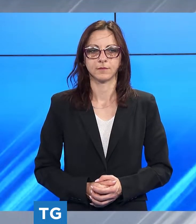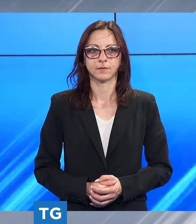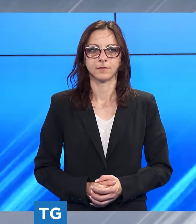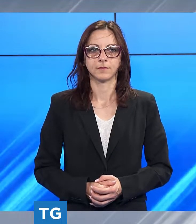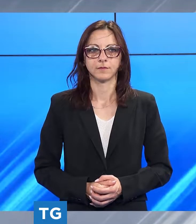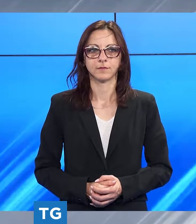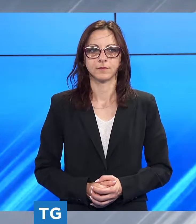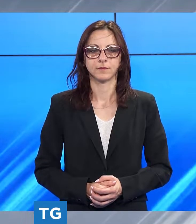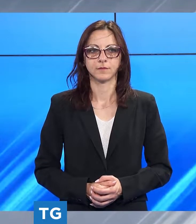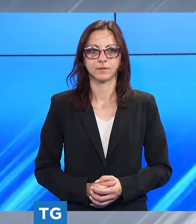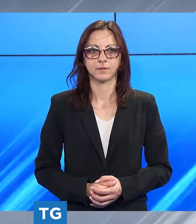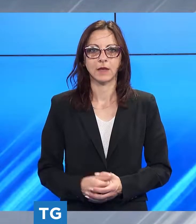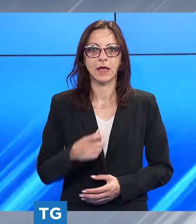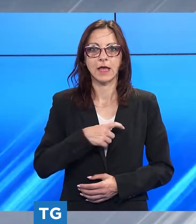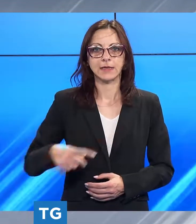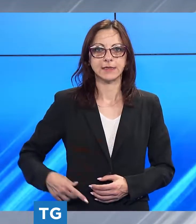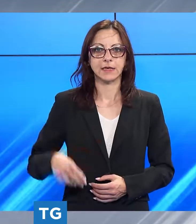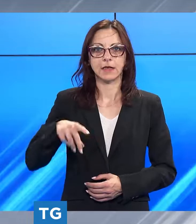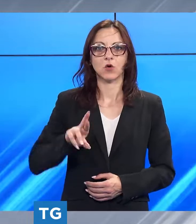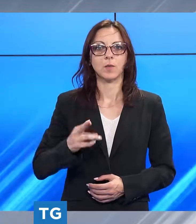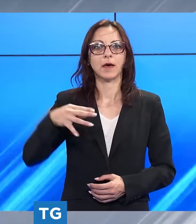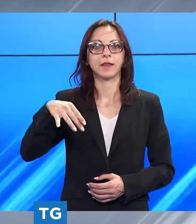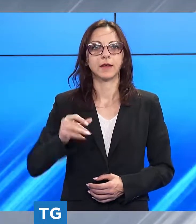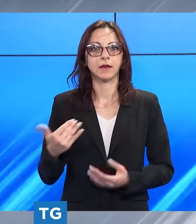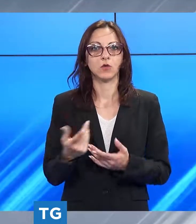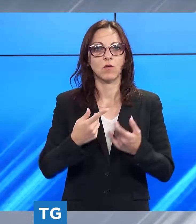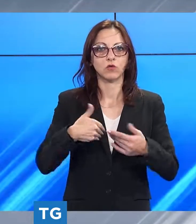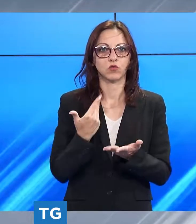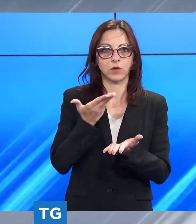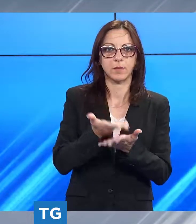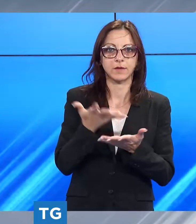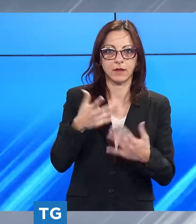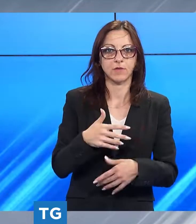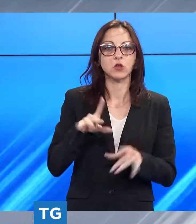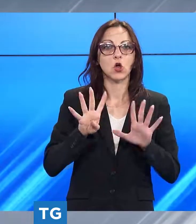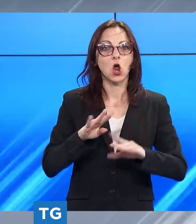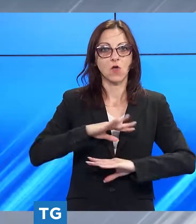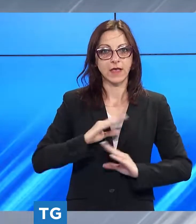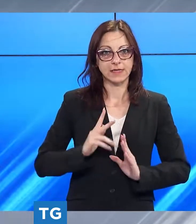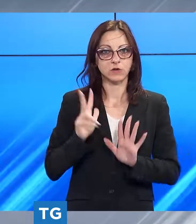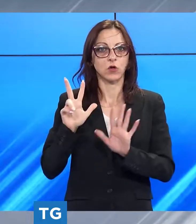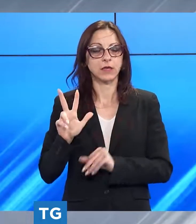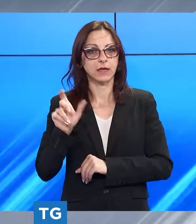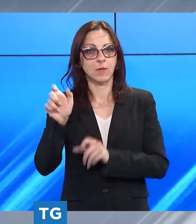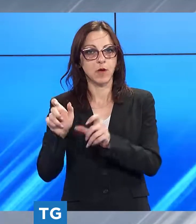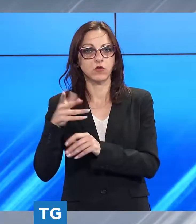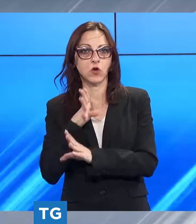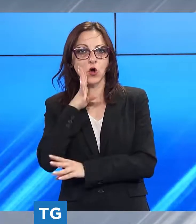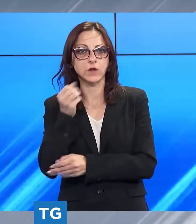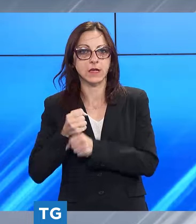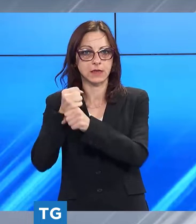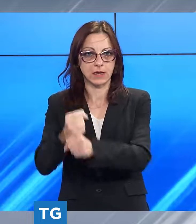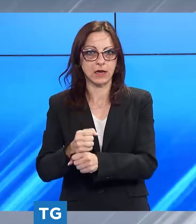da copardini presenta la sua giunta nove assessori tre consiglieri delegati nella squadra del neoprimo cittadino vice